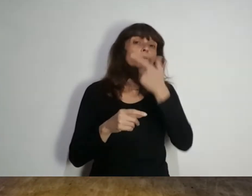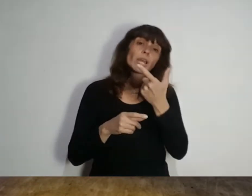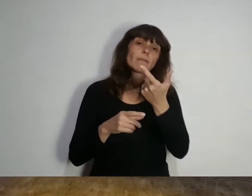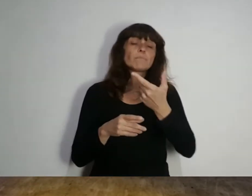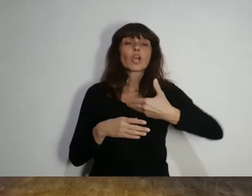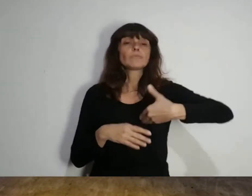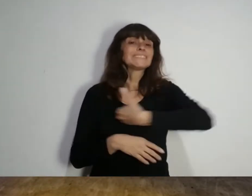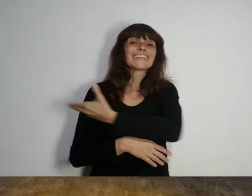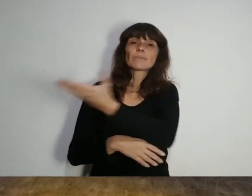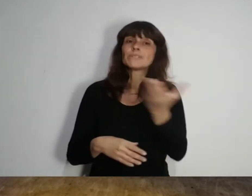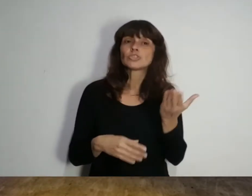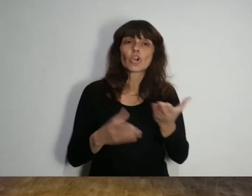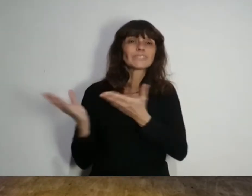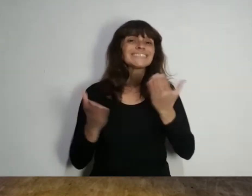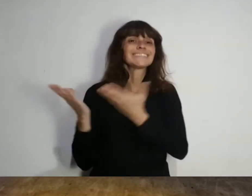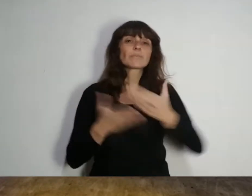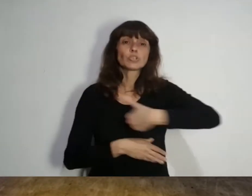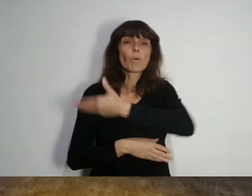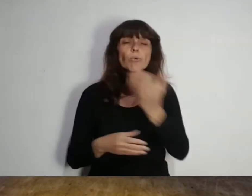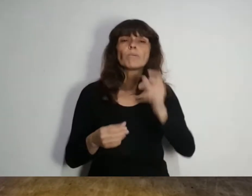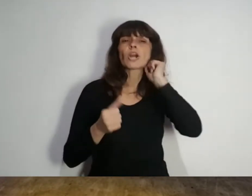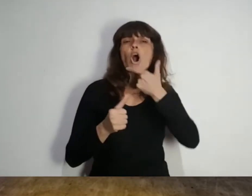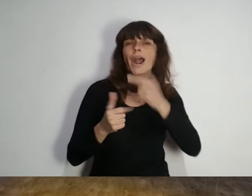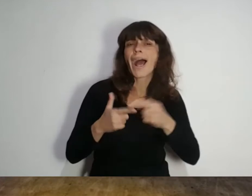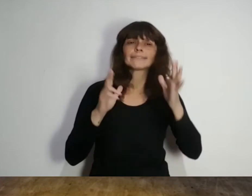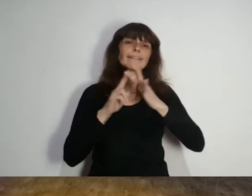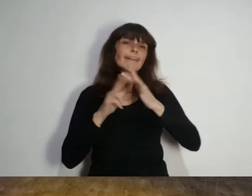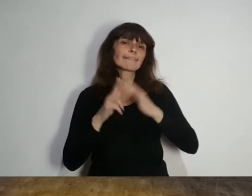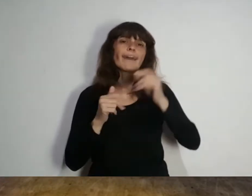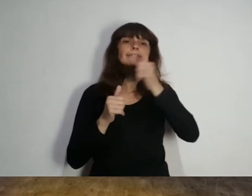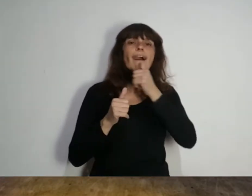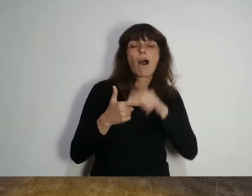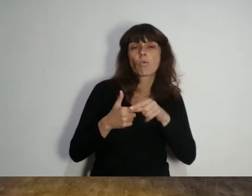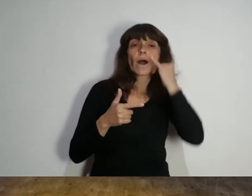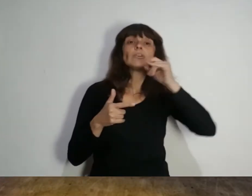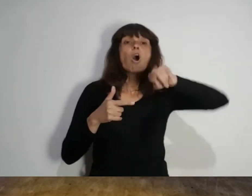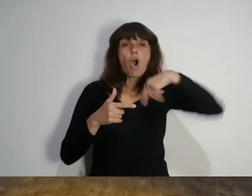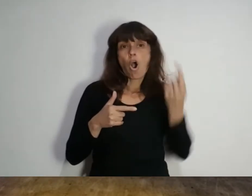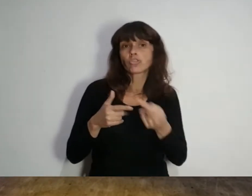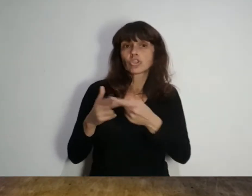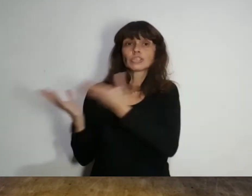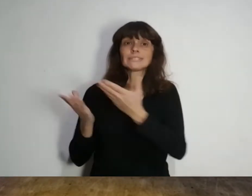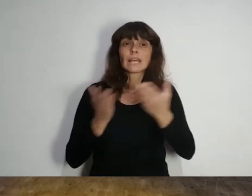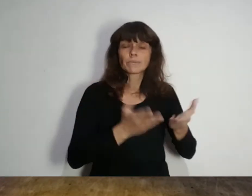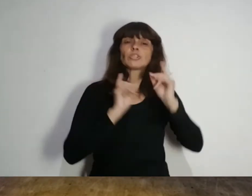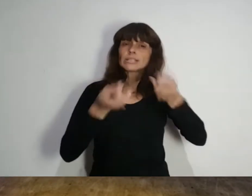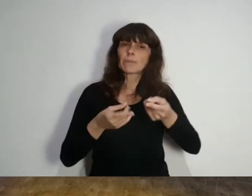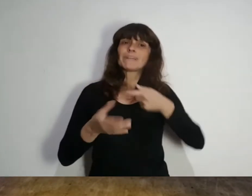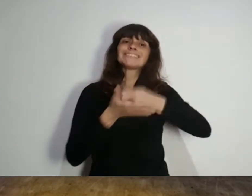servicios públicos como la energía eléctrica, el agua, el gas o internet y por otro lado todos aquellos servicios